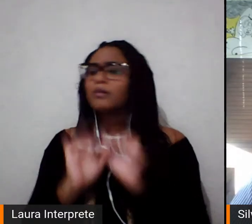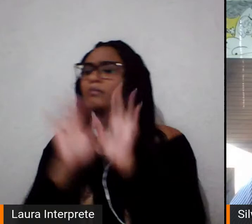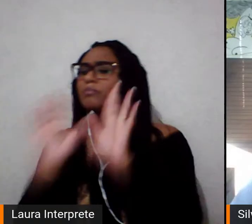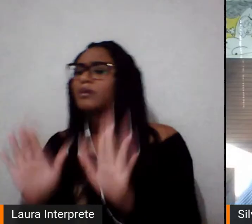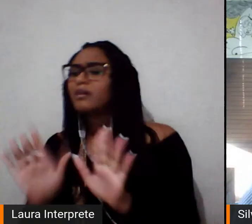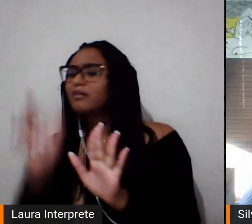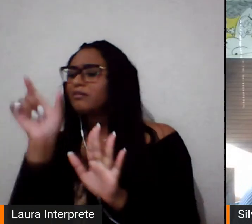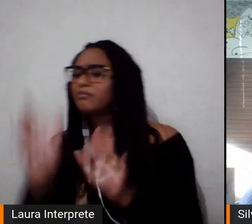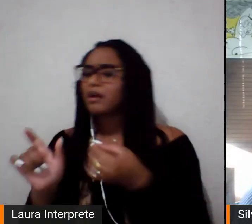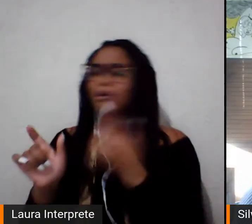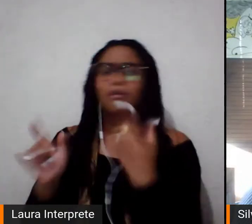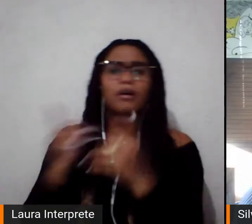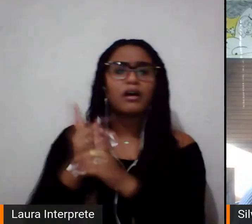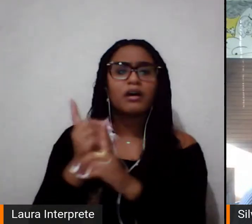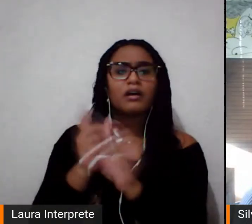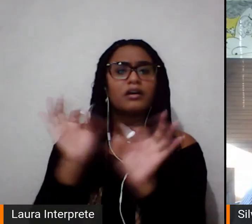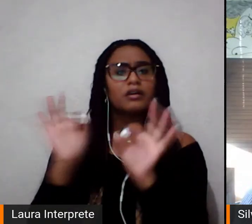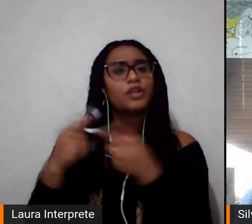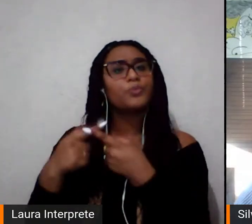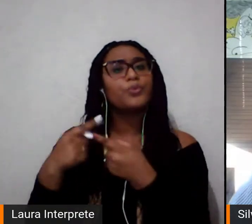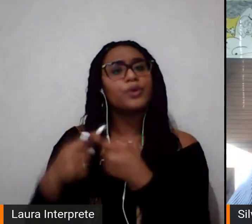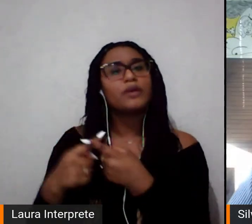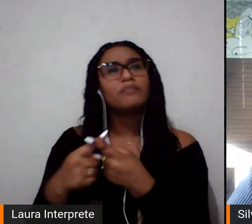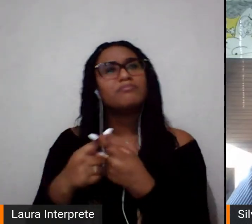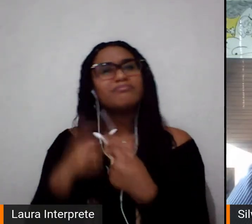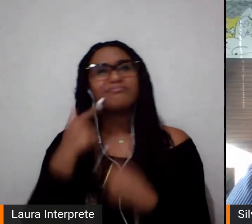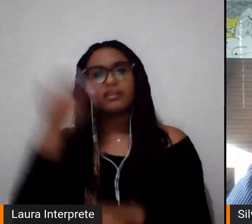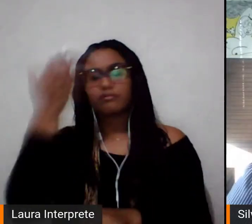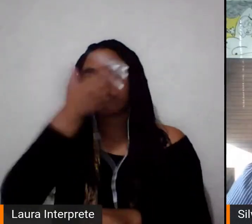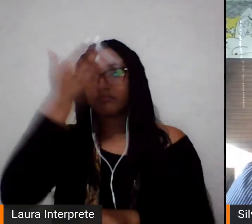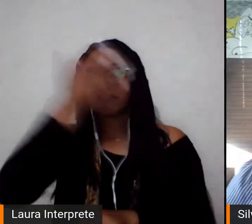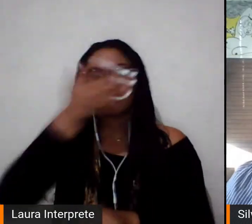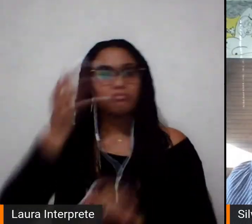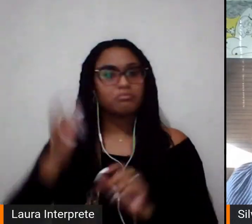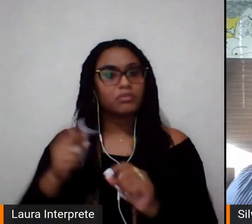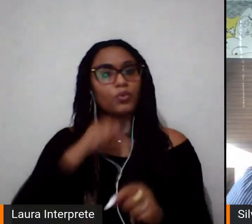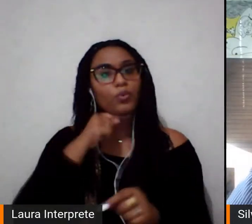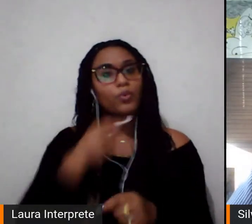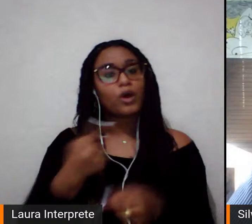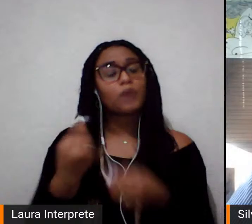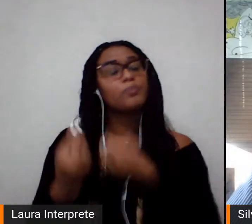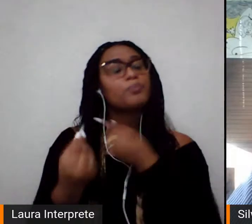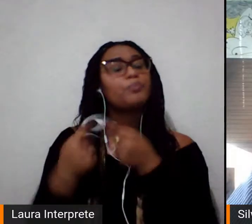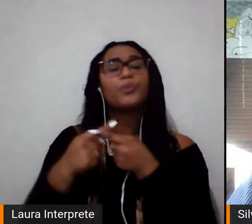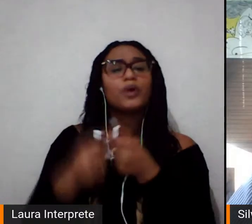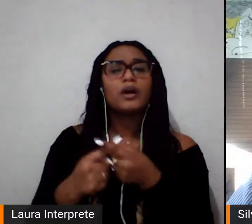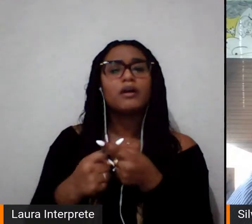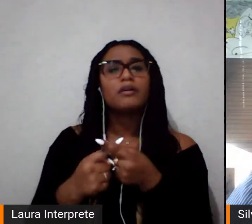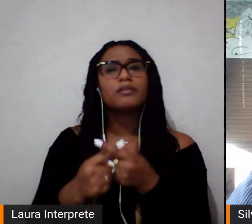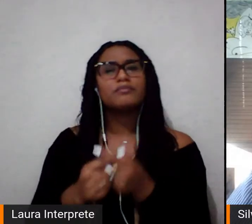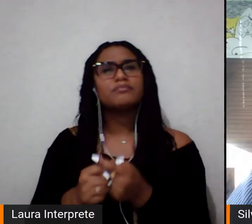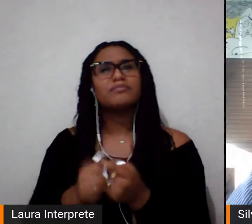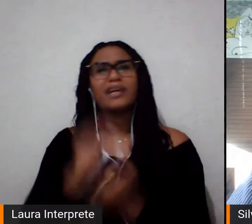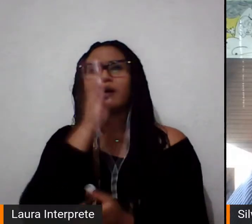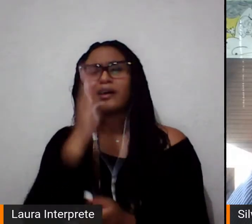que fizeram que elas estivessem invisibilizadas, digamos assim, na história oficial do esporte brasileiro, na história oficial